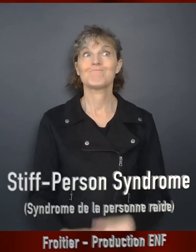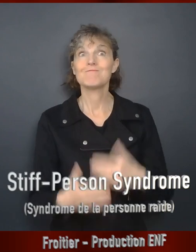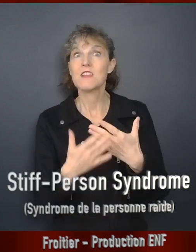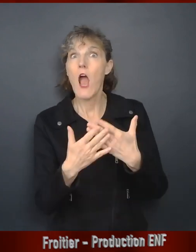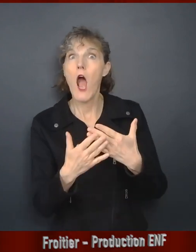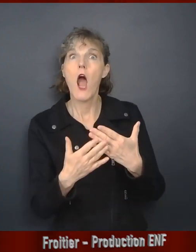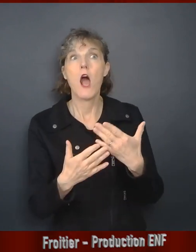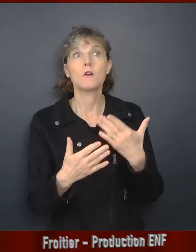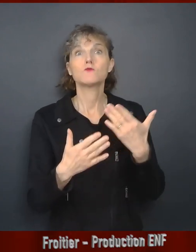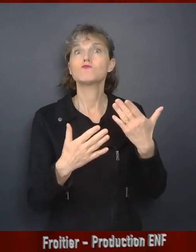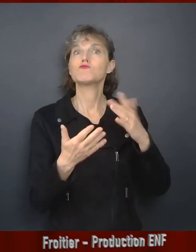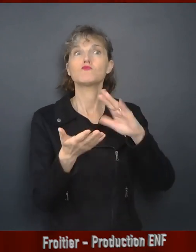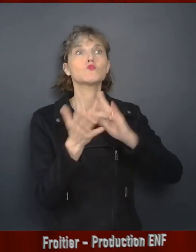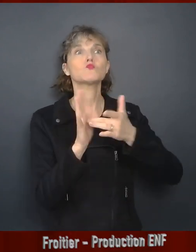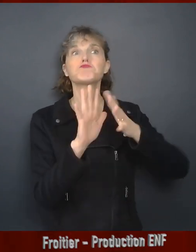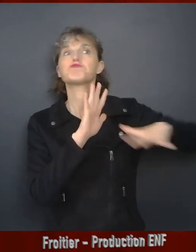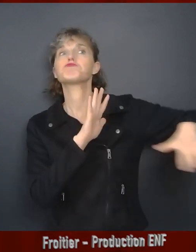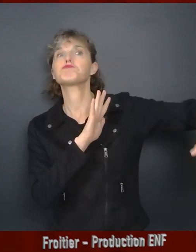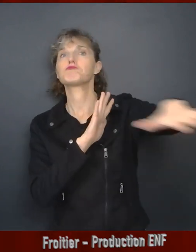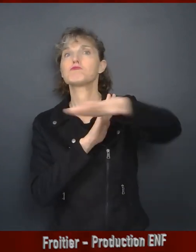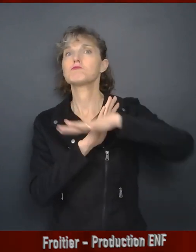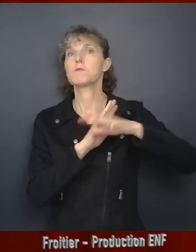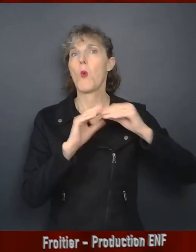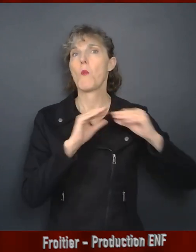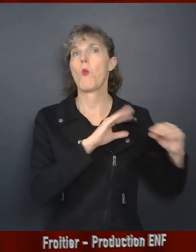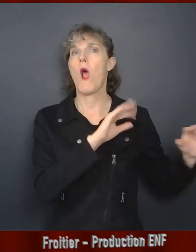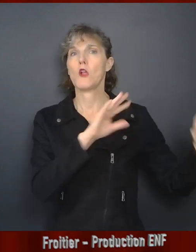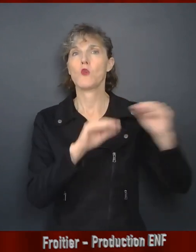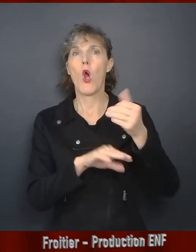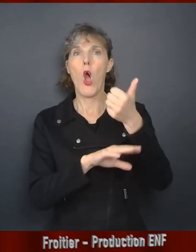qui atteint environ une personne sur un million.